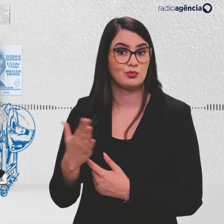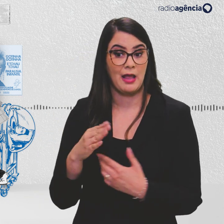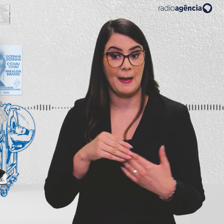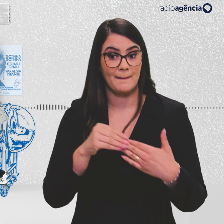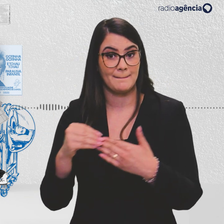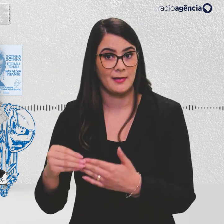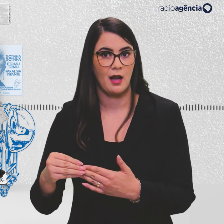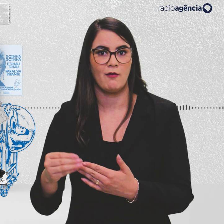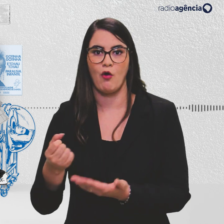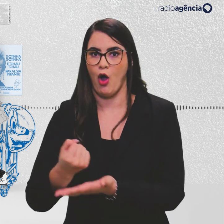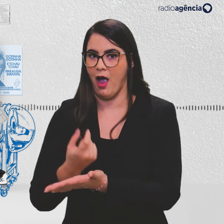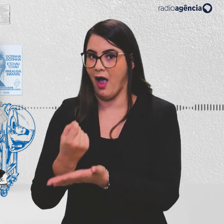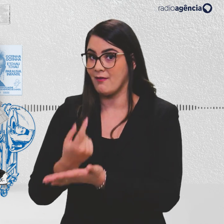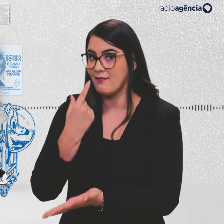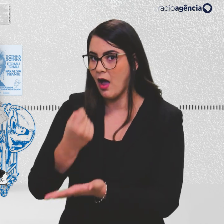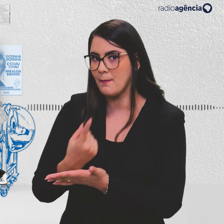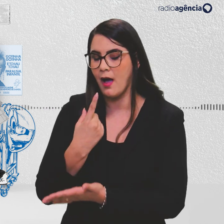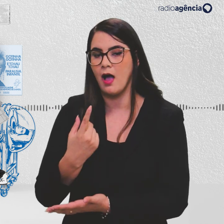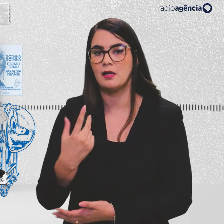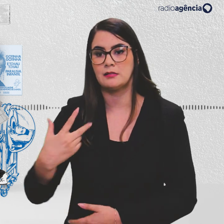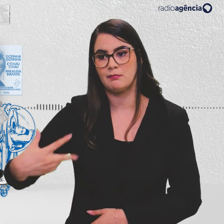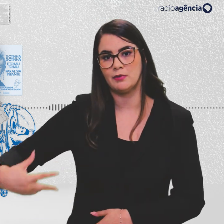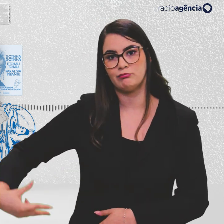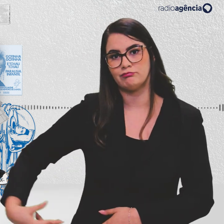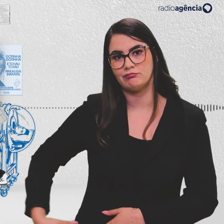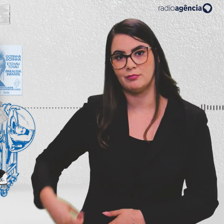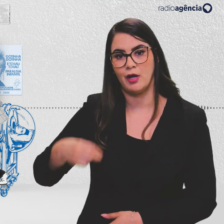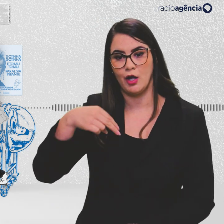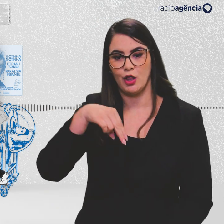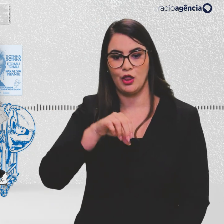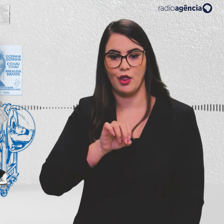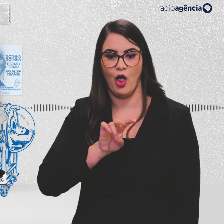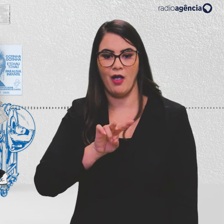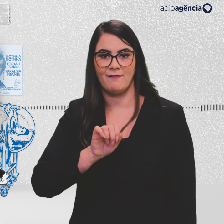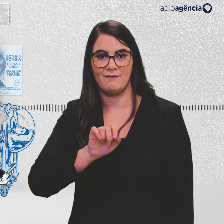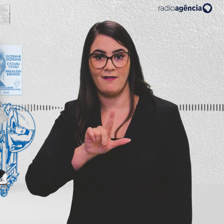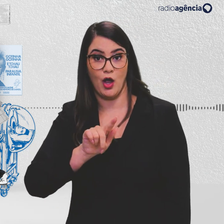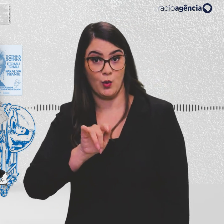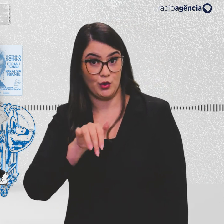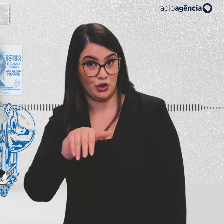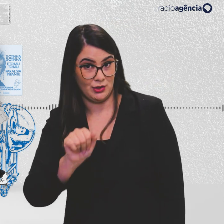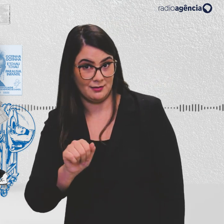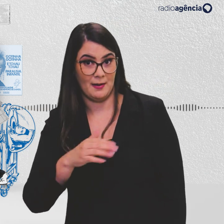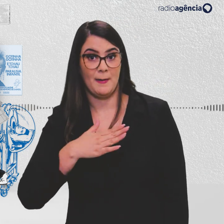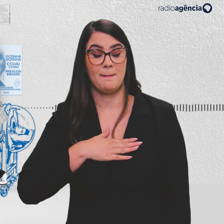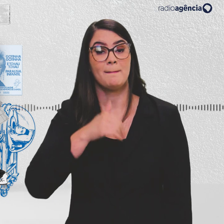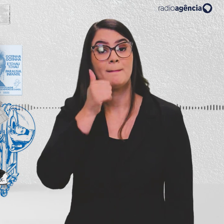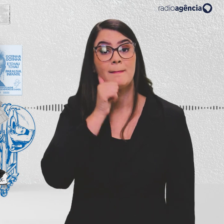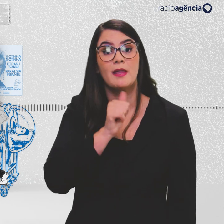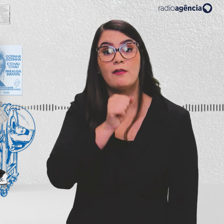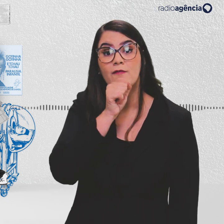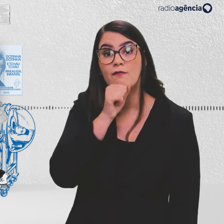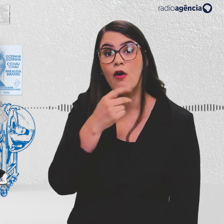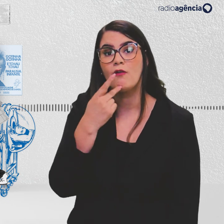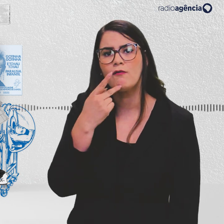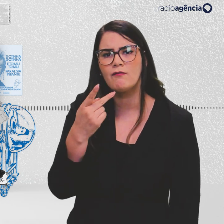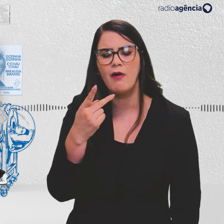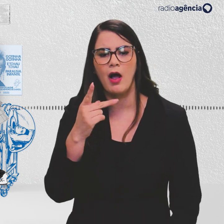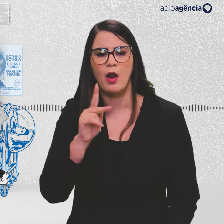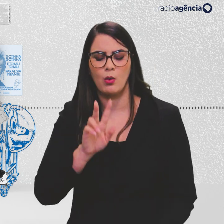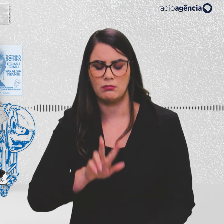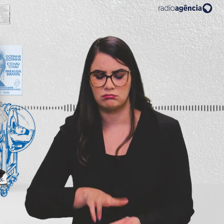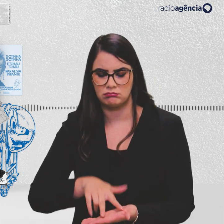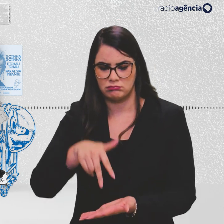na farmácia e o farmacêutico me dava injeção de novalgina. E a minha avó disse que quando foi pôr eu em pé na